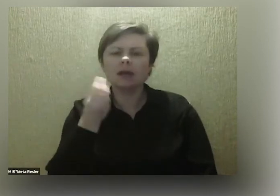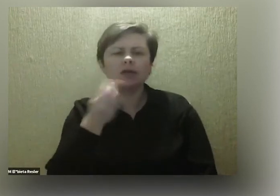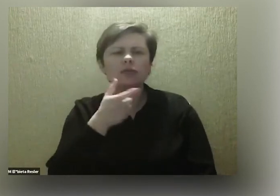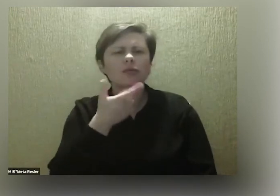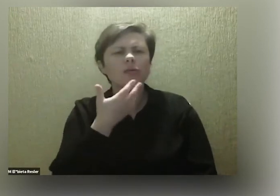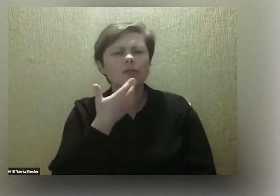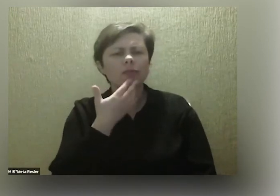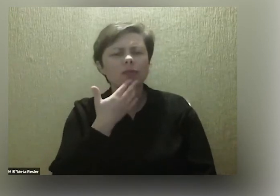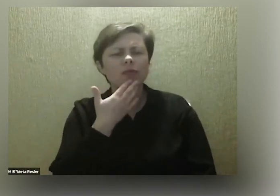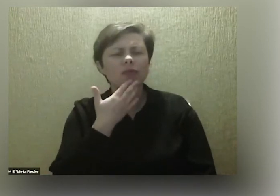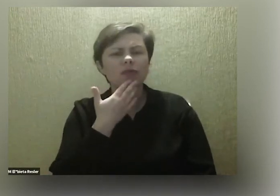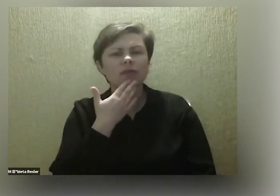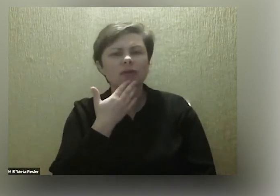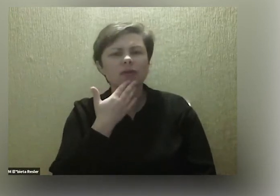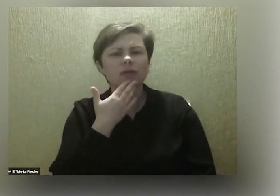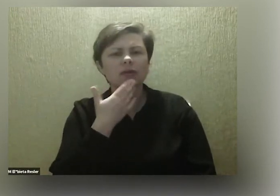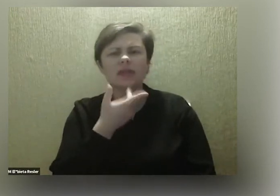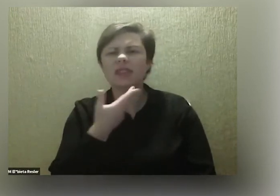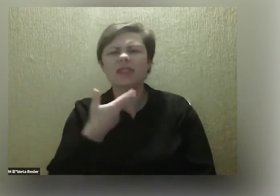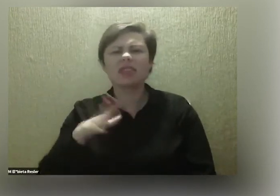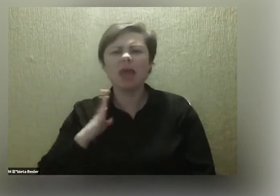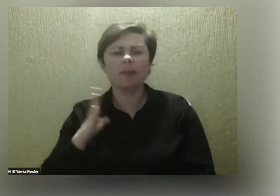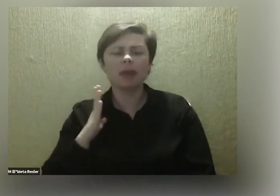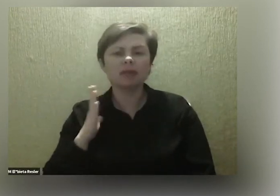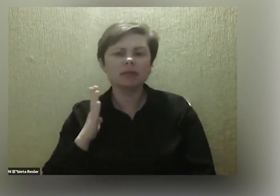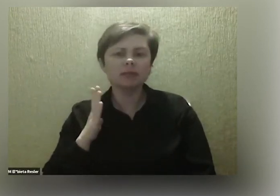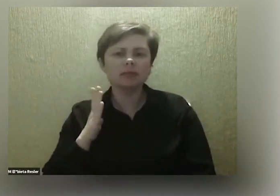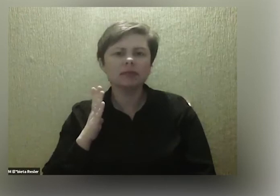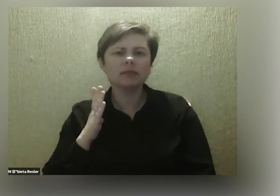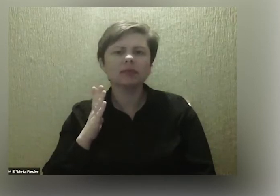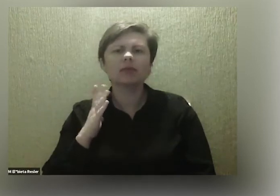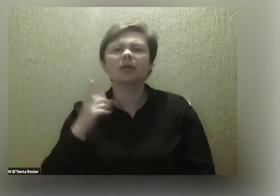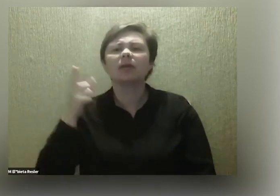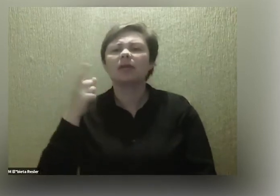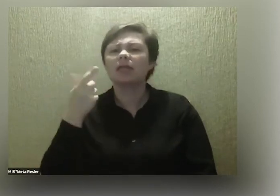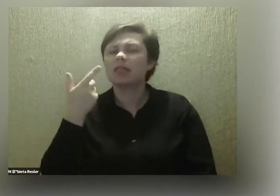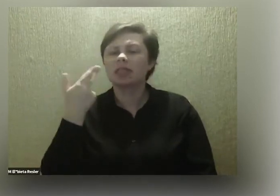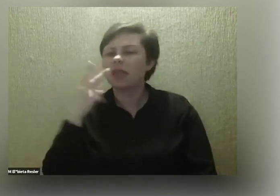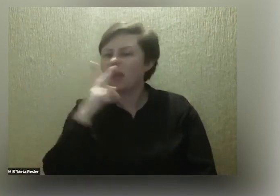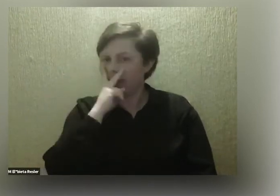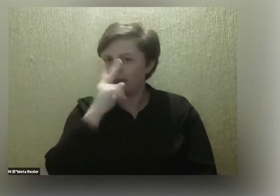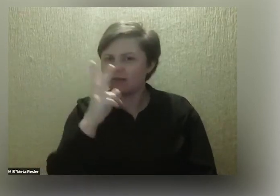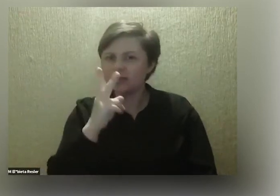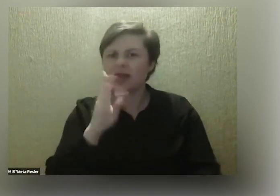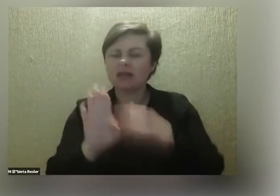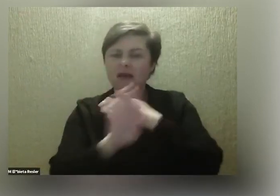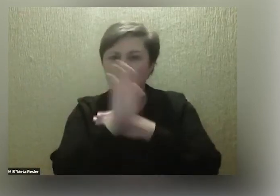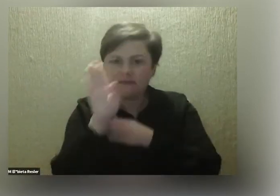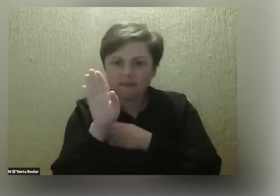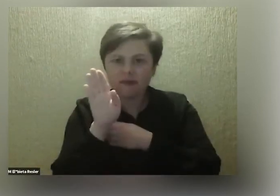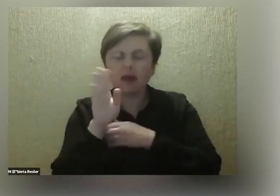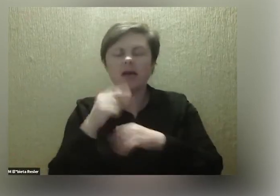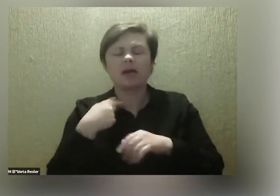mówiliście o zagrożeniu niewydzialnej zestawy w tych czasach pandemii, jestem bardzo